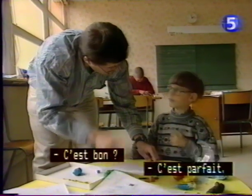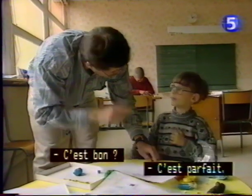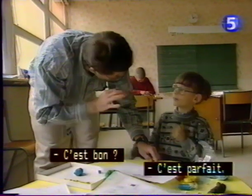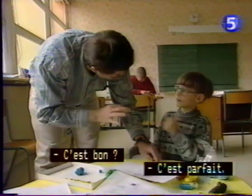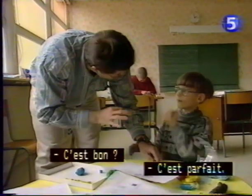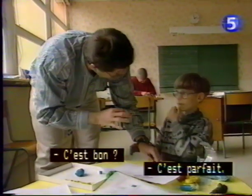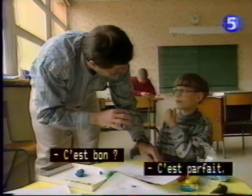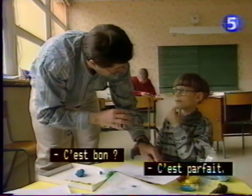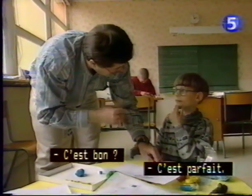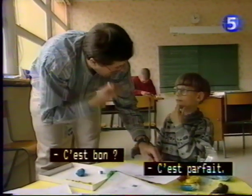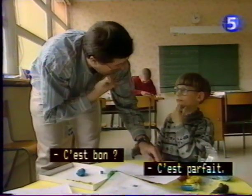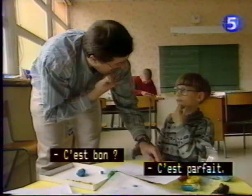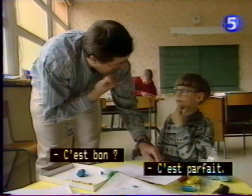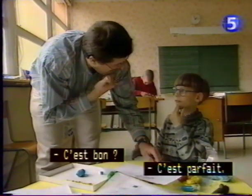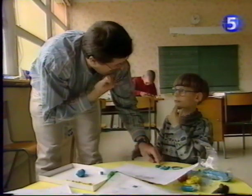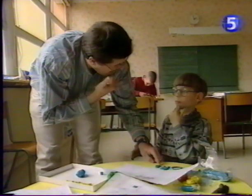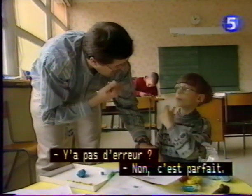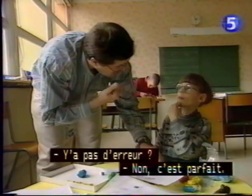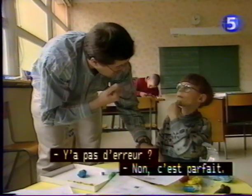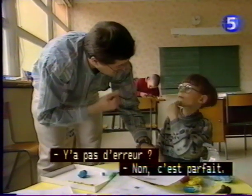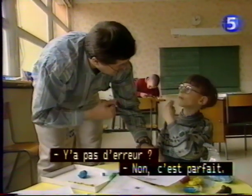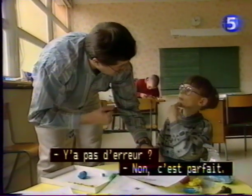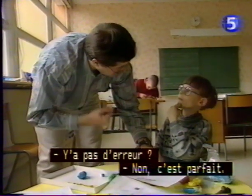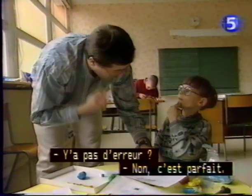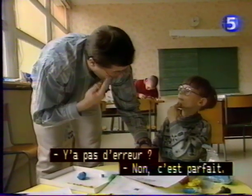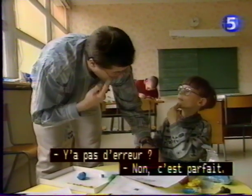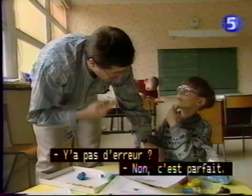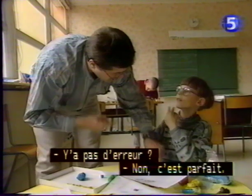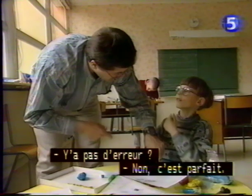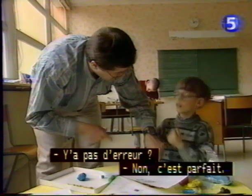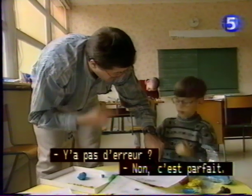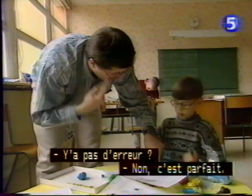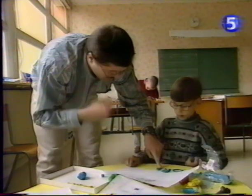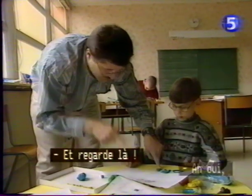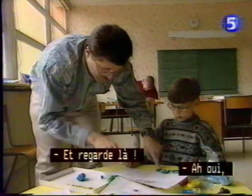C'est bon ? C'est parfait. Il n a pas d'erreur ? Non, non, c'est parfait. Et regarde, là.